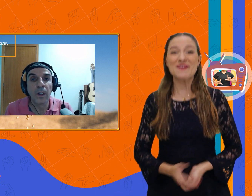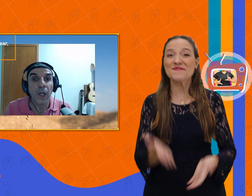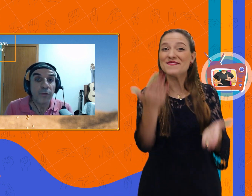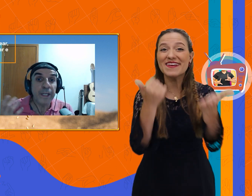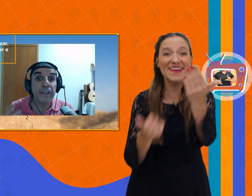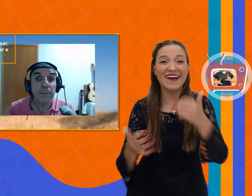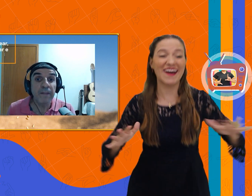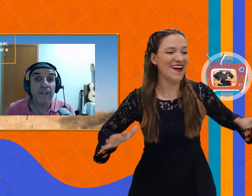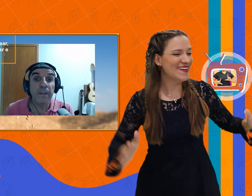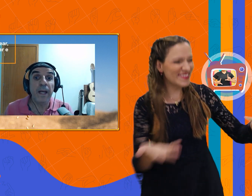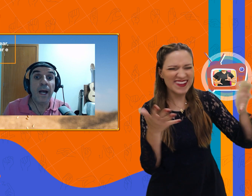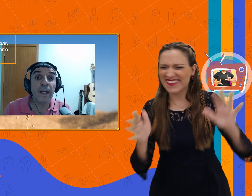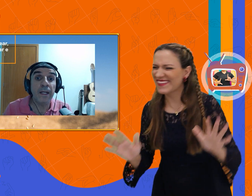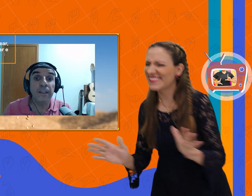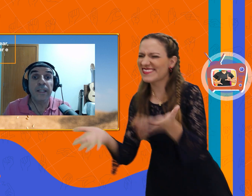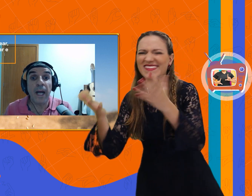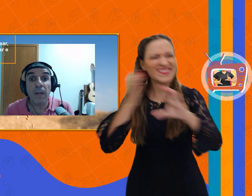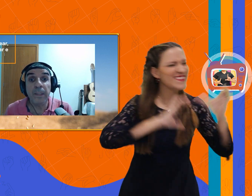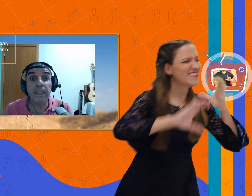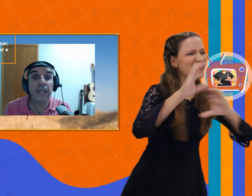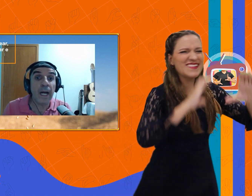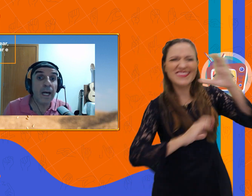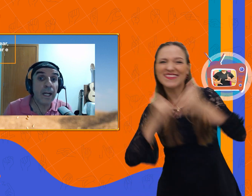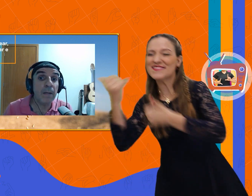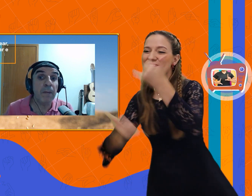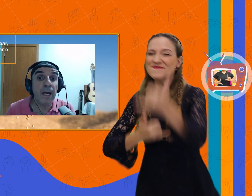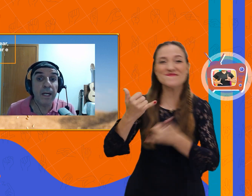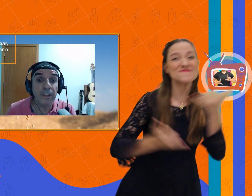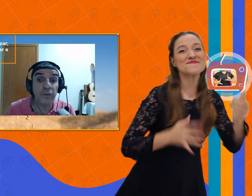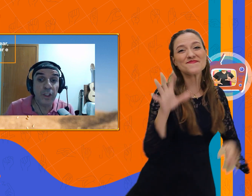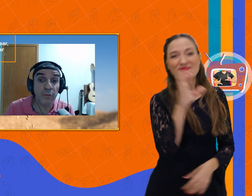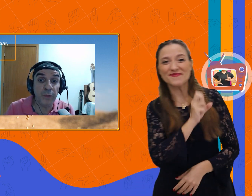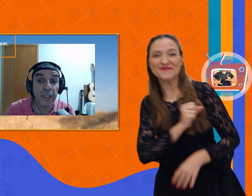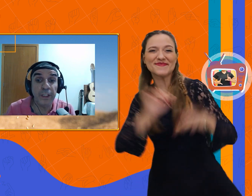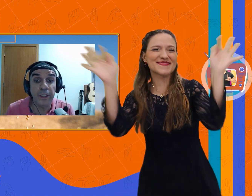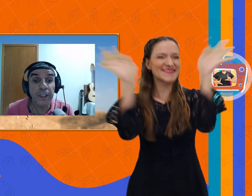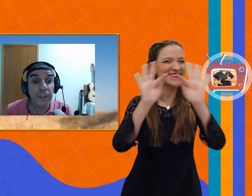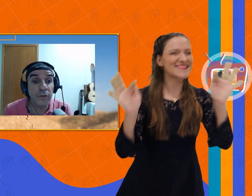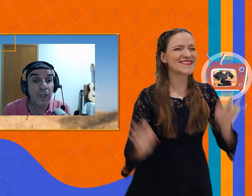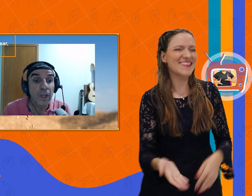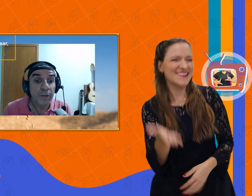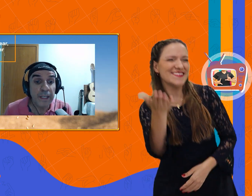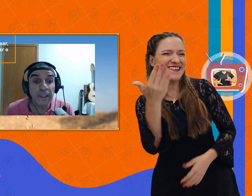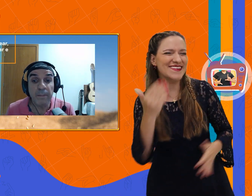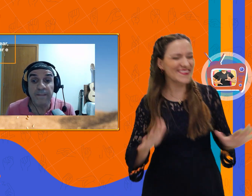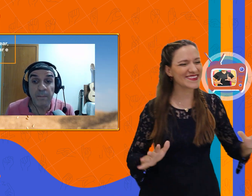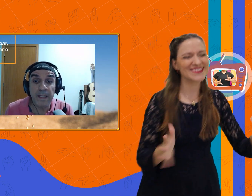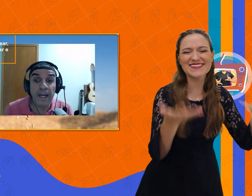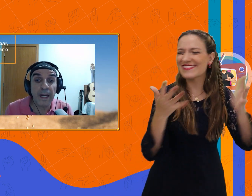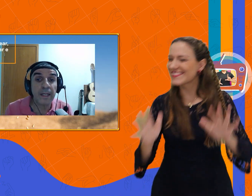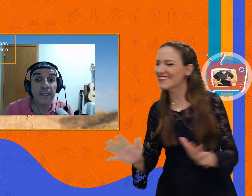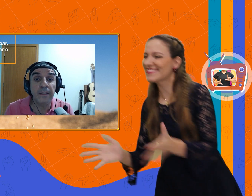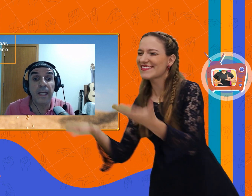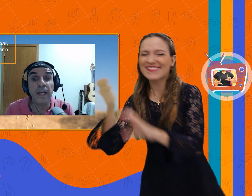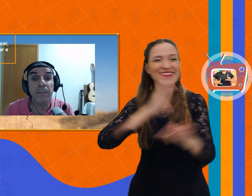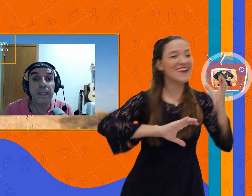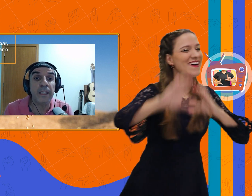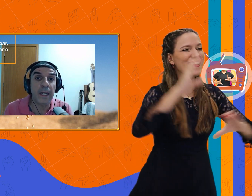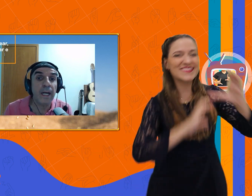Venha também semear, cantar, brincar, amar e ser feliz. Venha também semear, cantar, brincar,